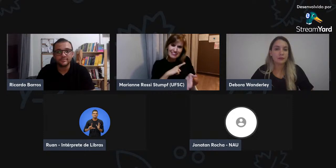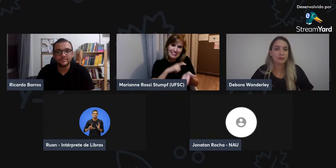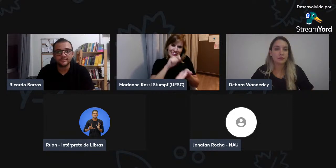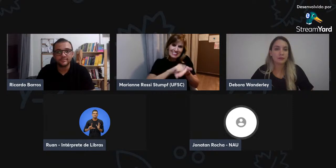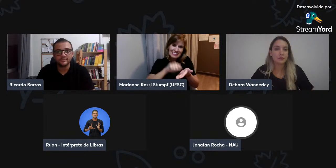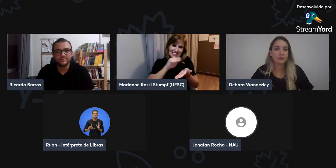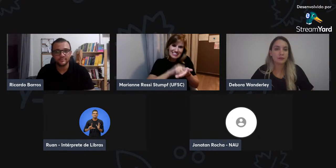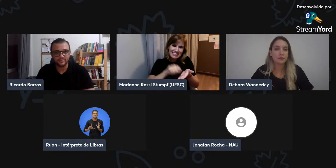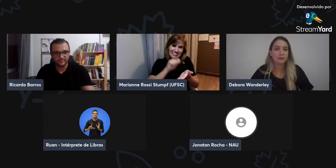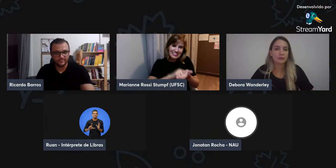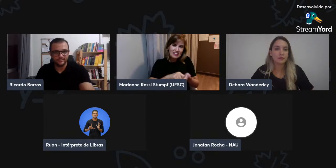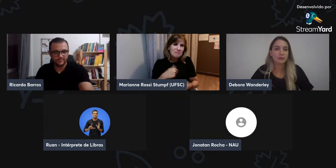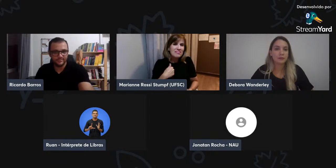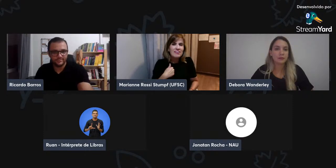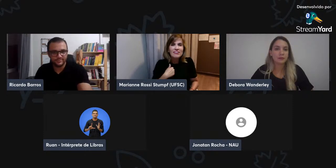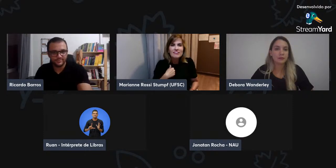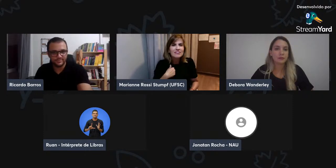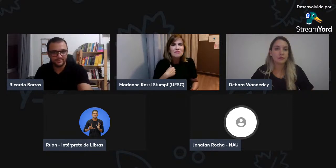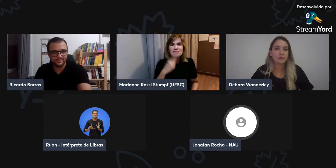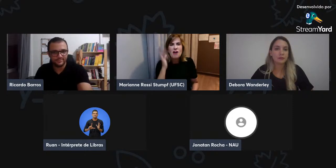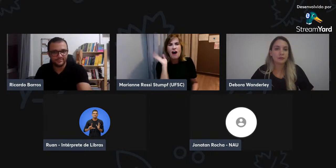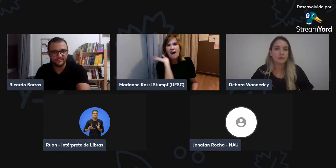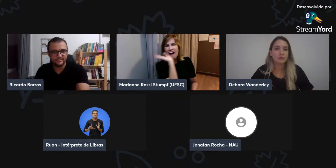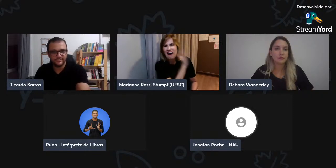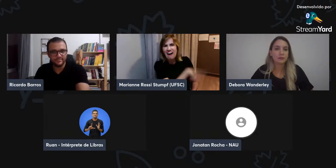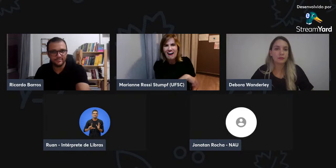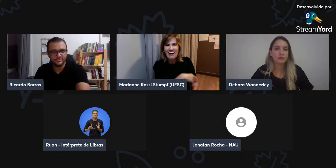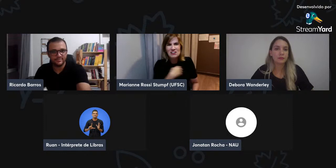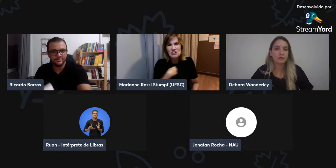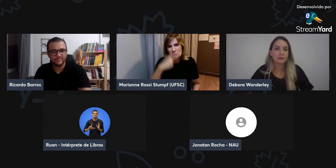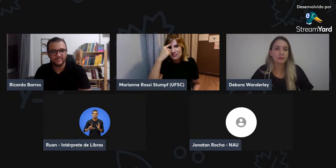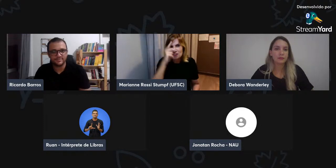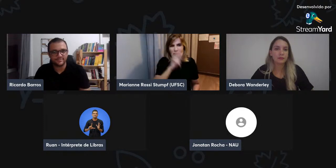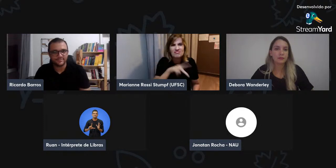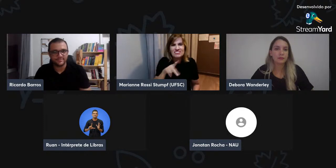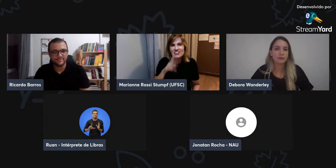Então, o professor me fazia as perguntas por escrito.